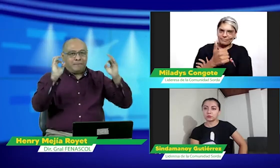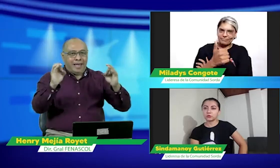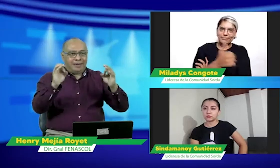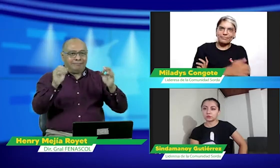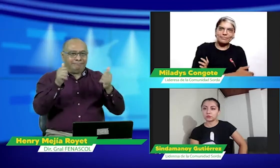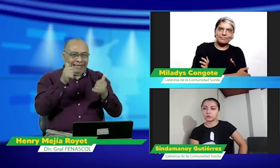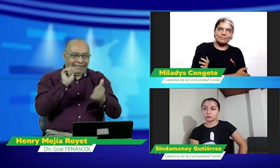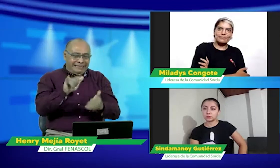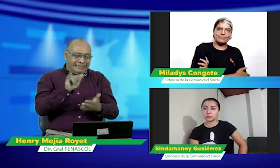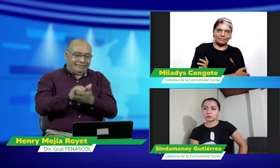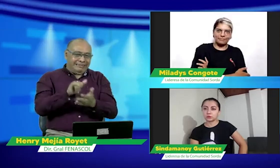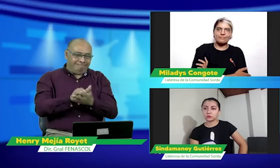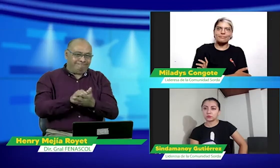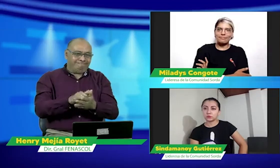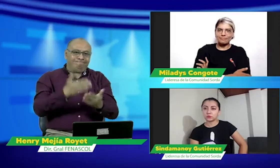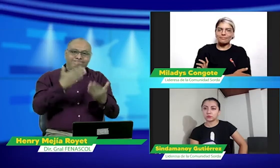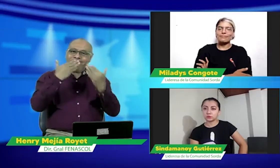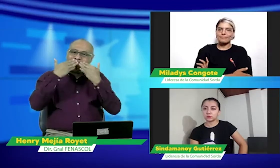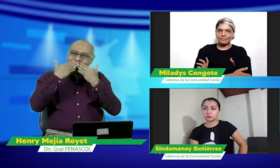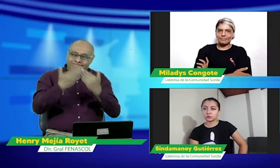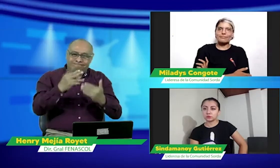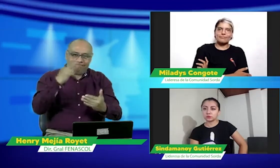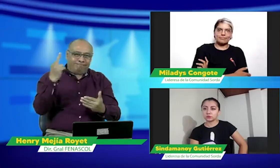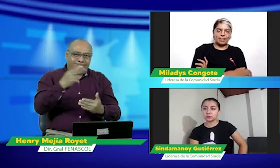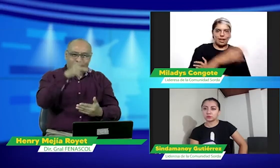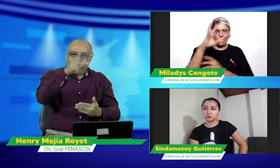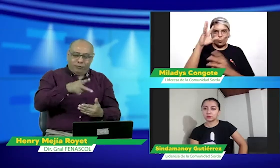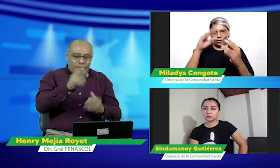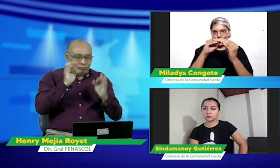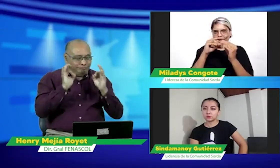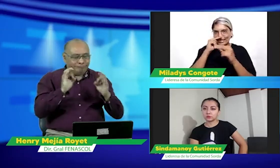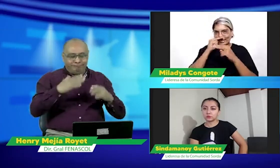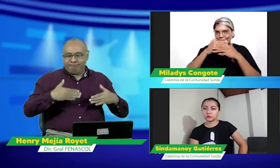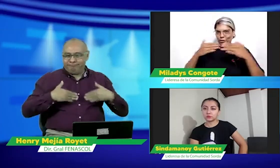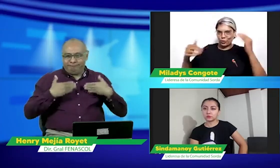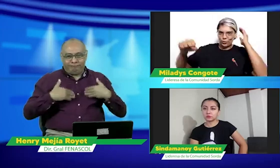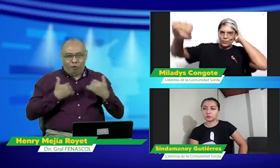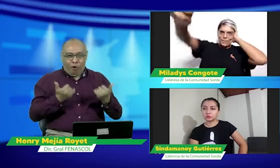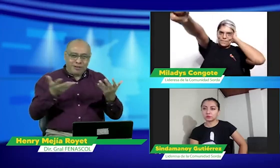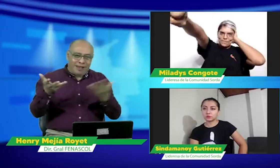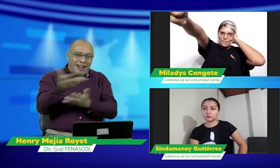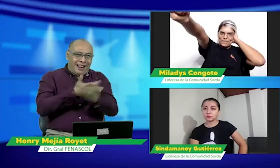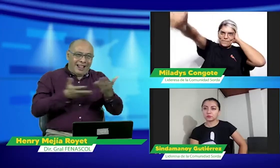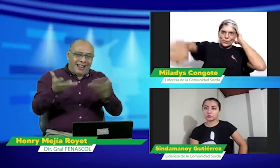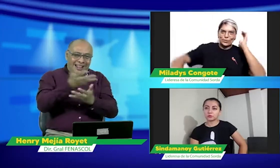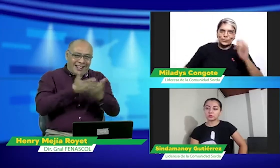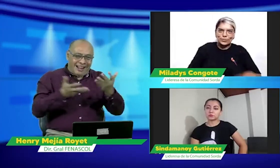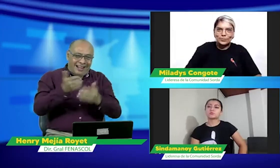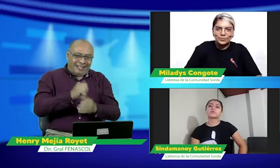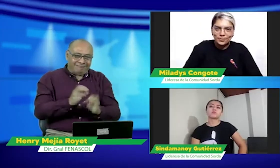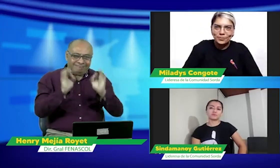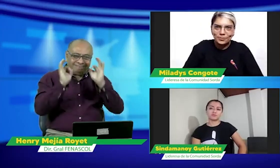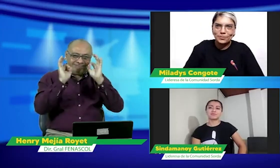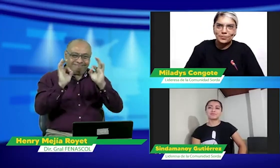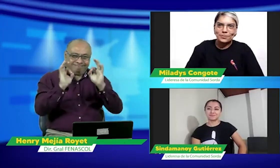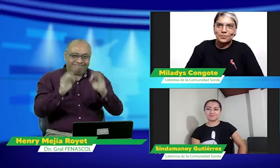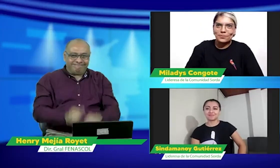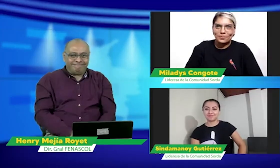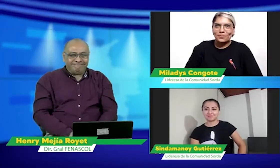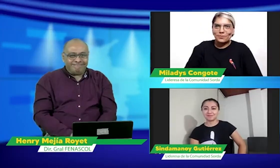la comunidad un futuro en el que construyamos también para nuestros niños y niñas estoy de acuerdo muchas gracias que viva el poder sordo por